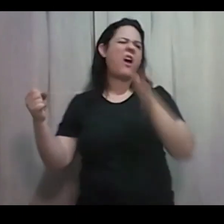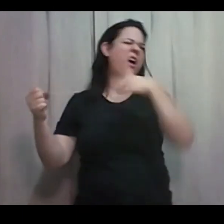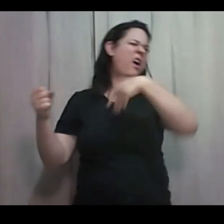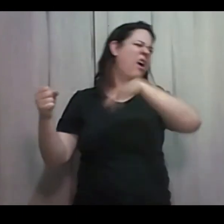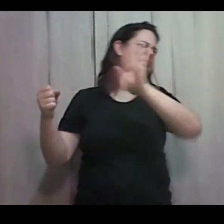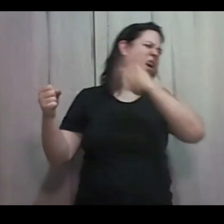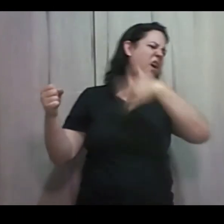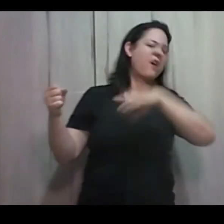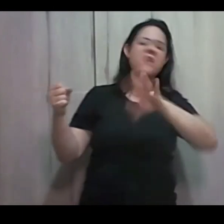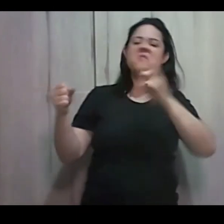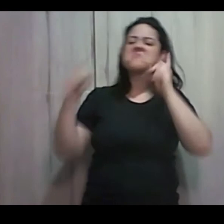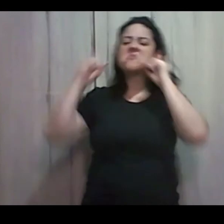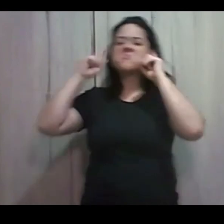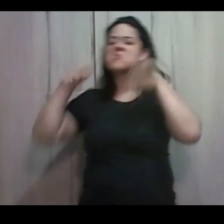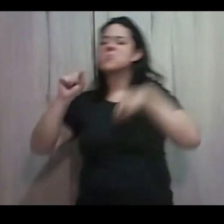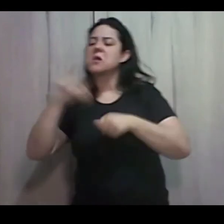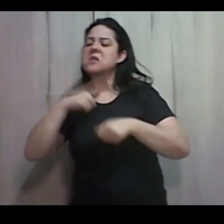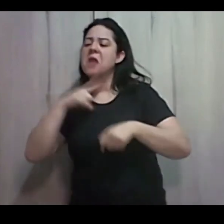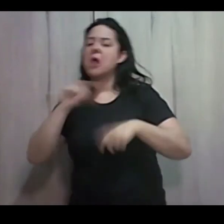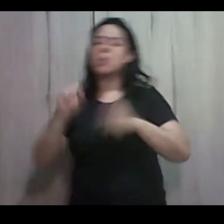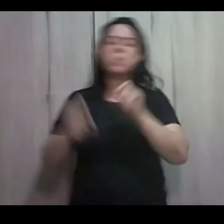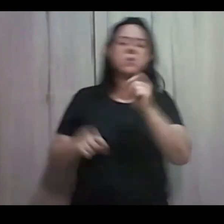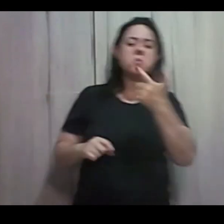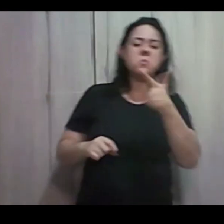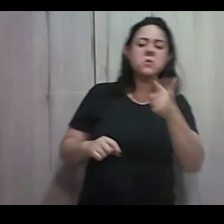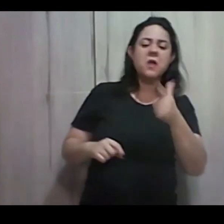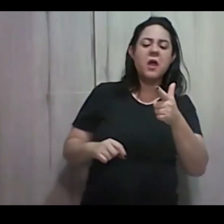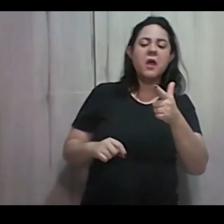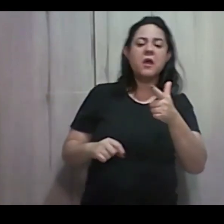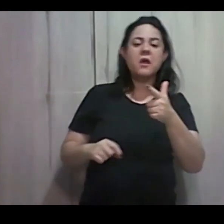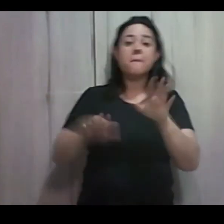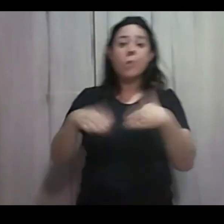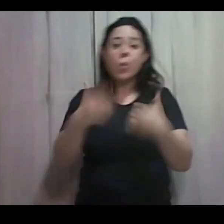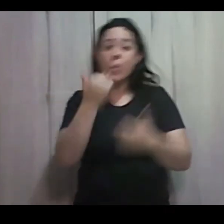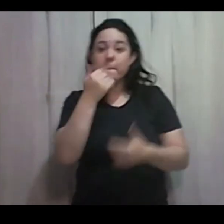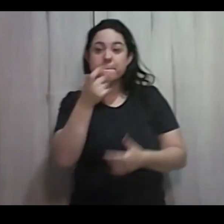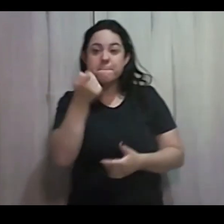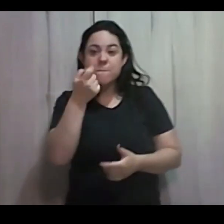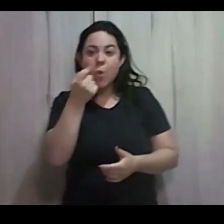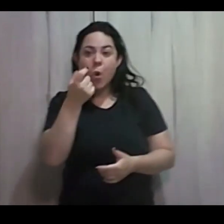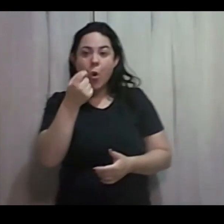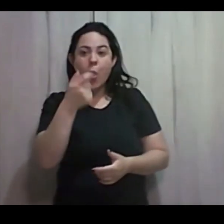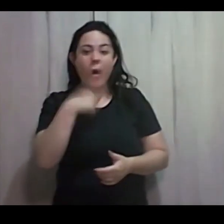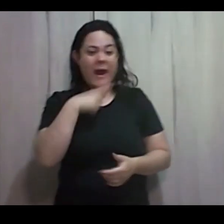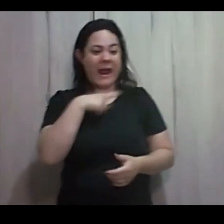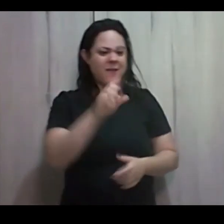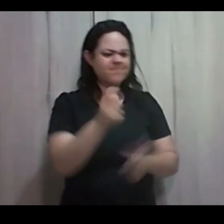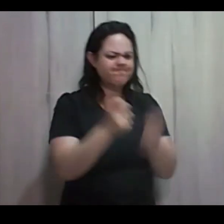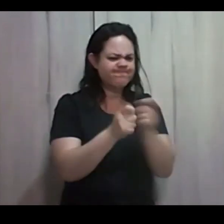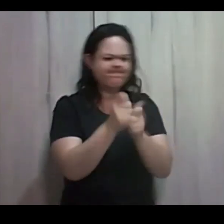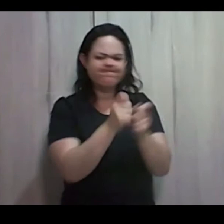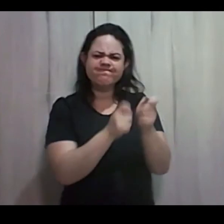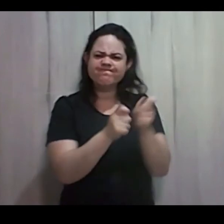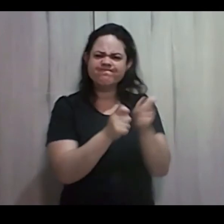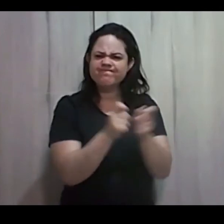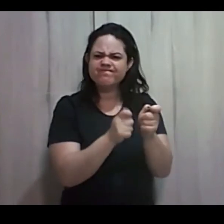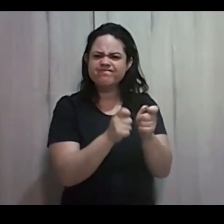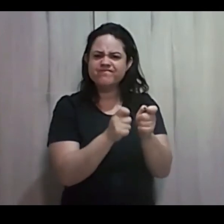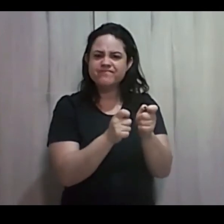passou do vencimento Mas quando a comida é pouca Você conta o grão do feijão A dificuldade Às